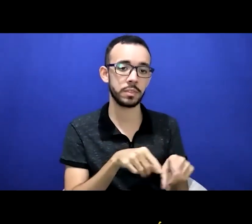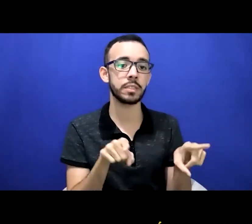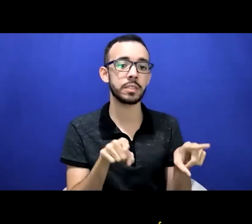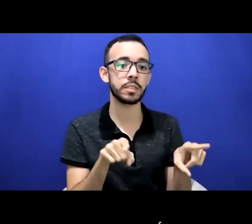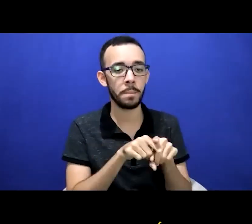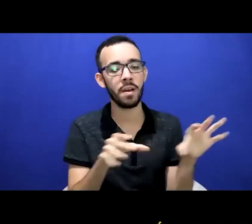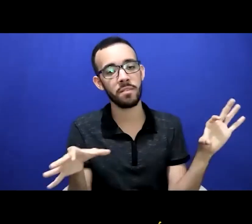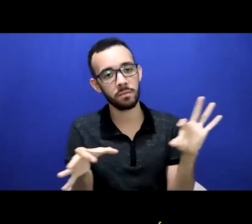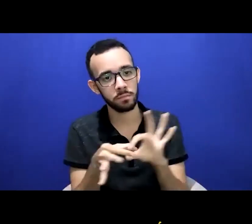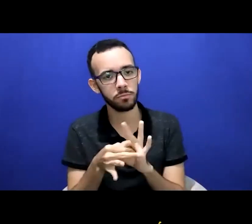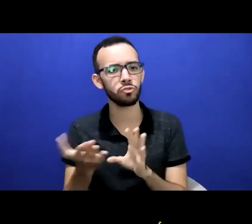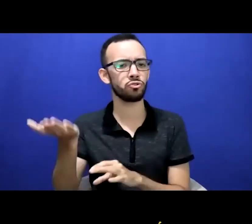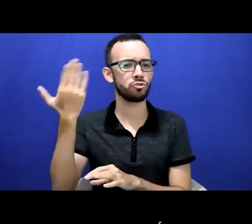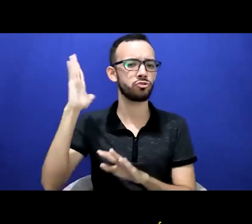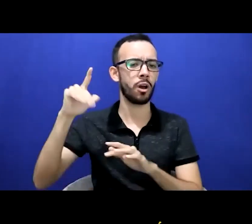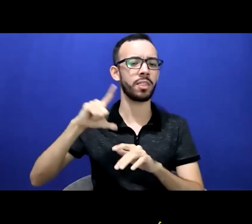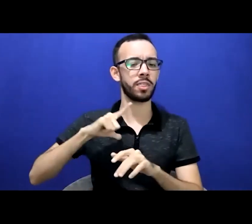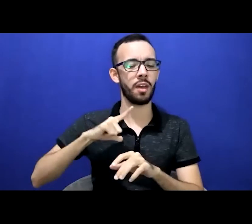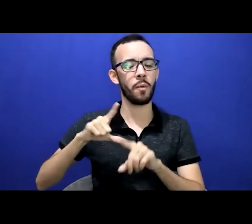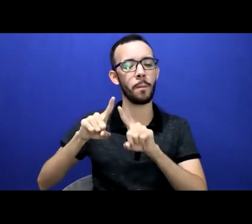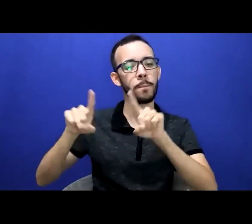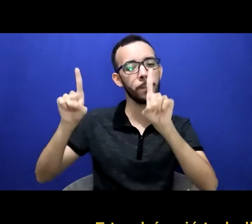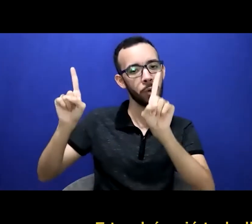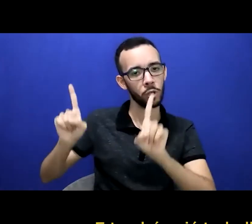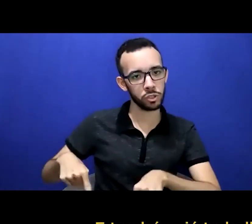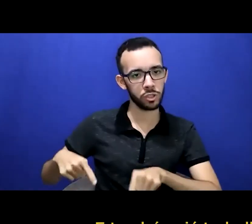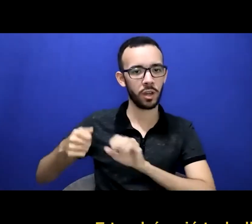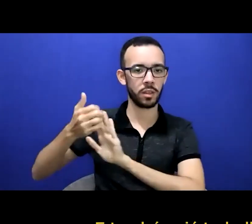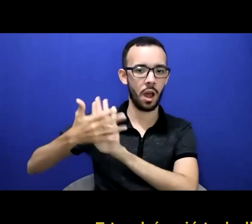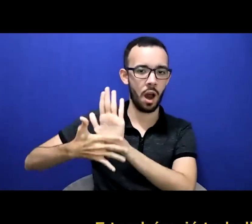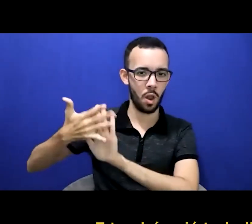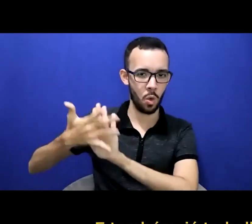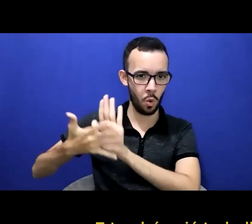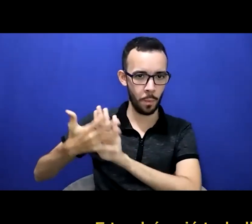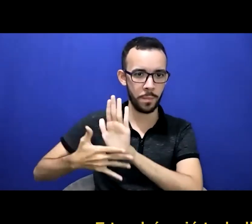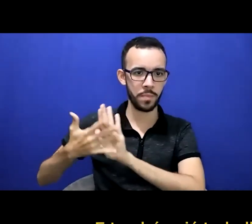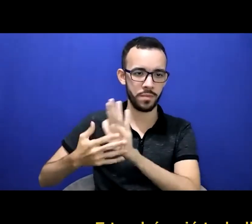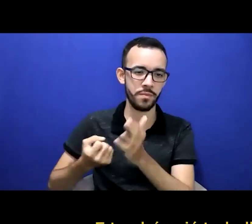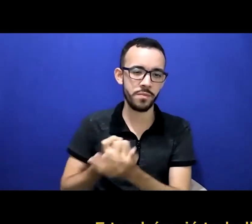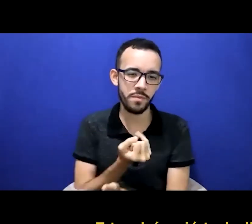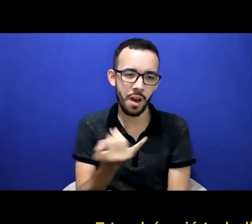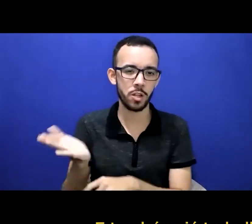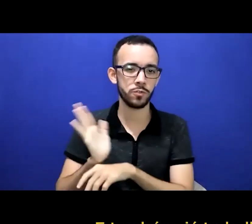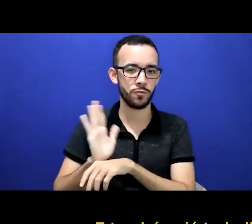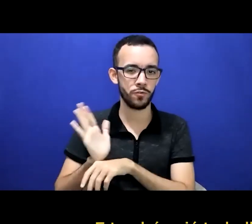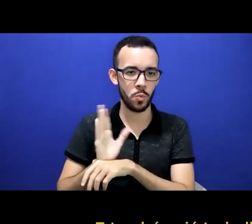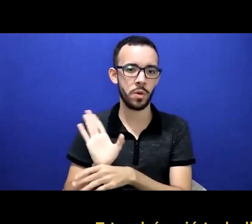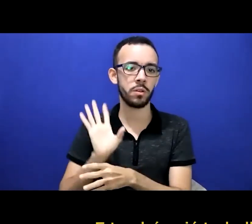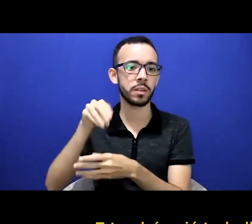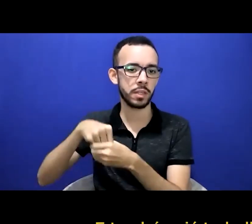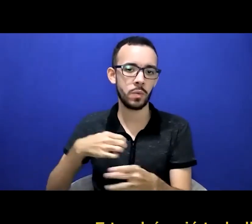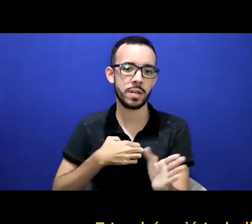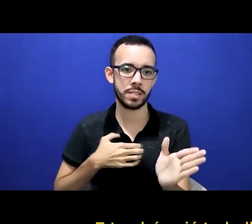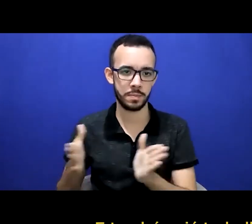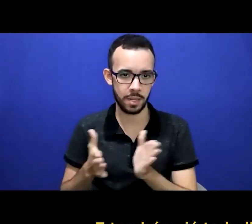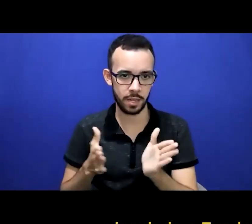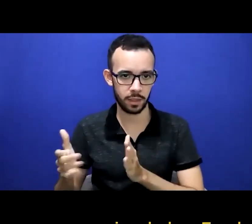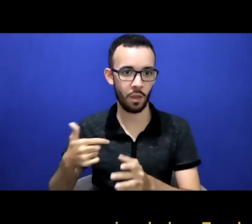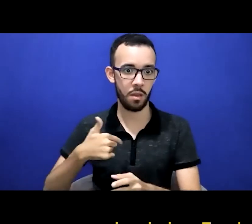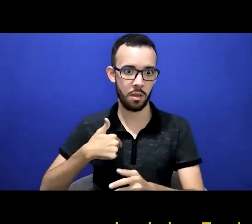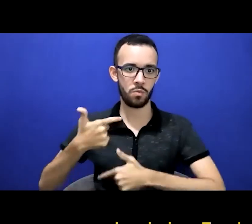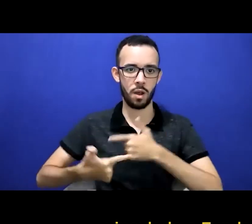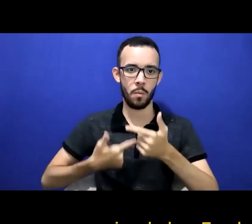que é uma empresa daqui de Recife. E também já trabalhei em outros projetos, também vinculado à Com,